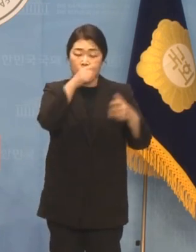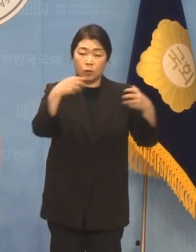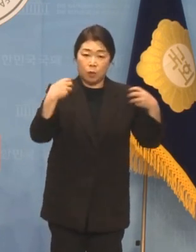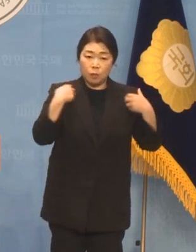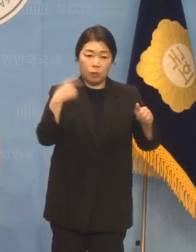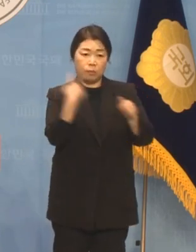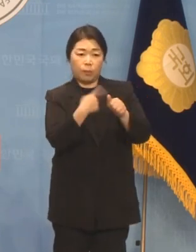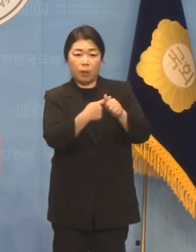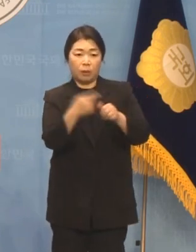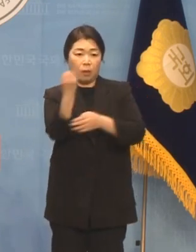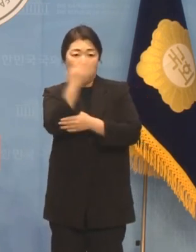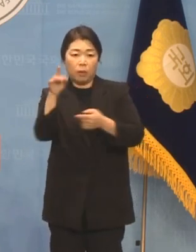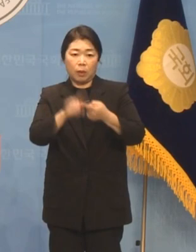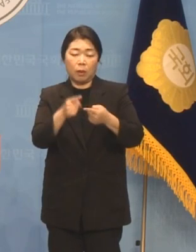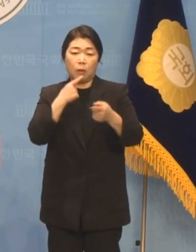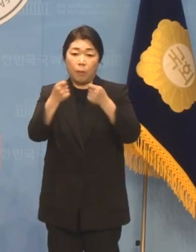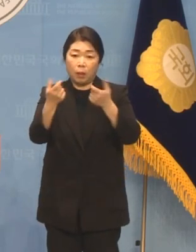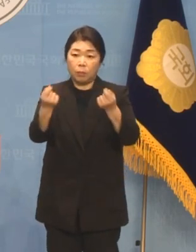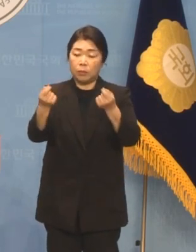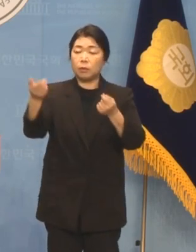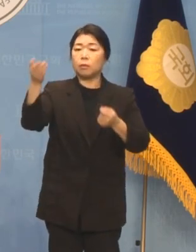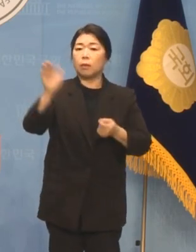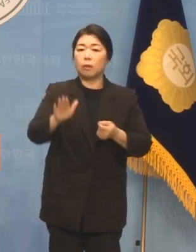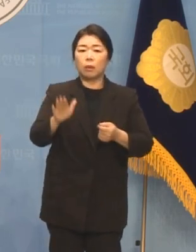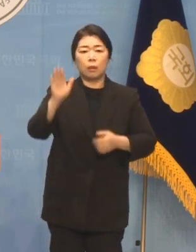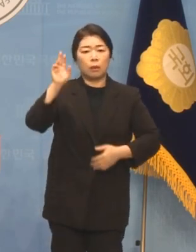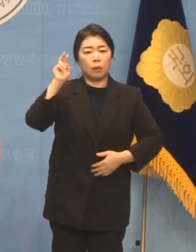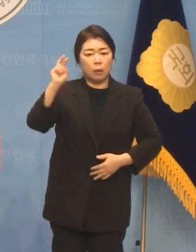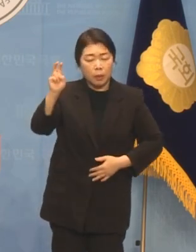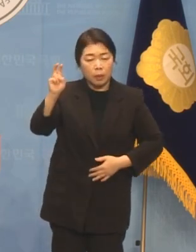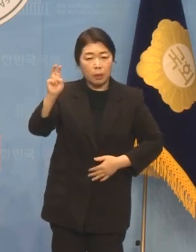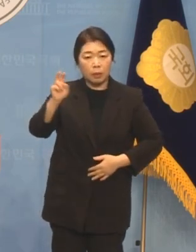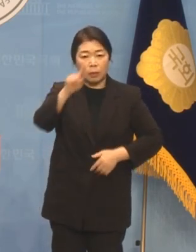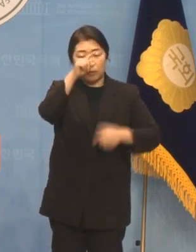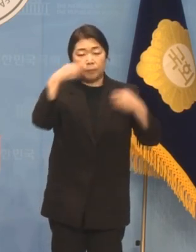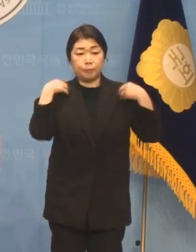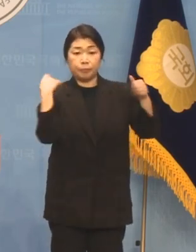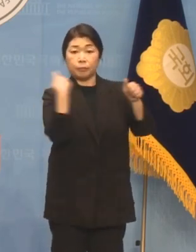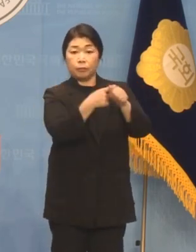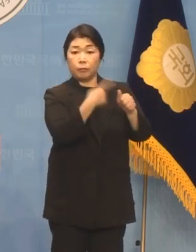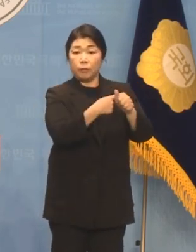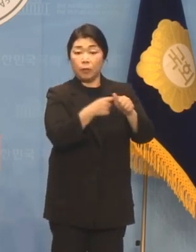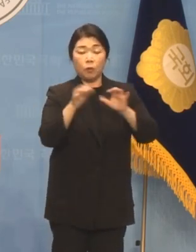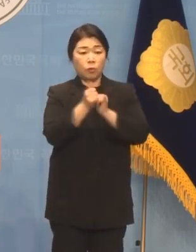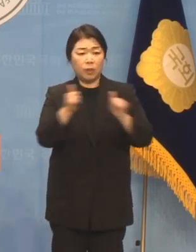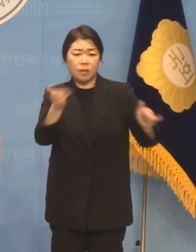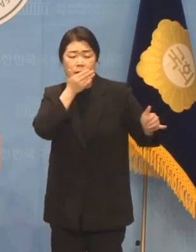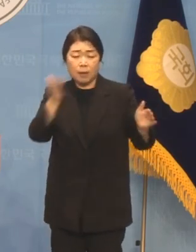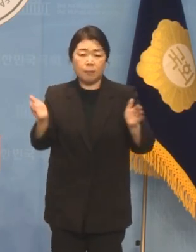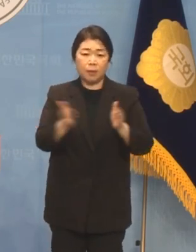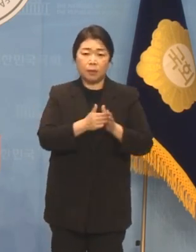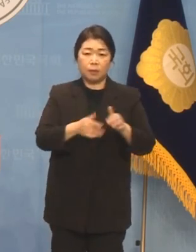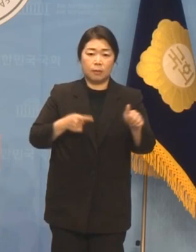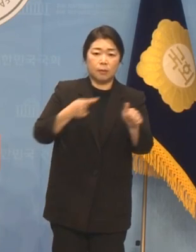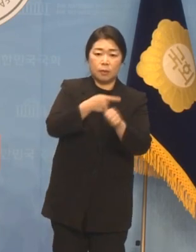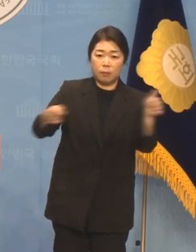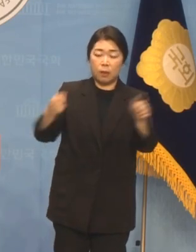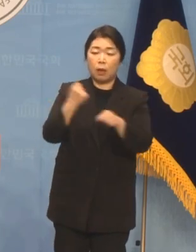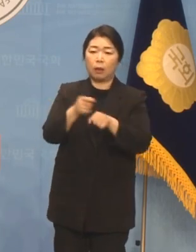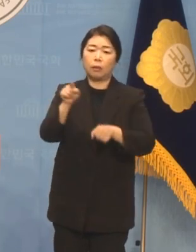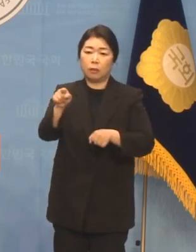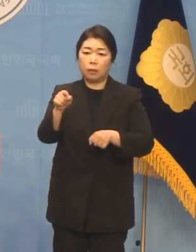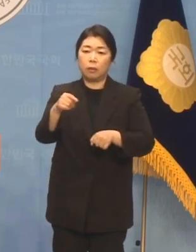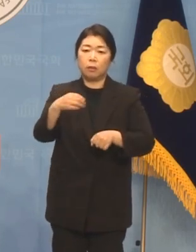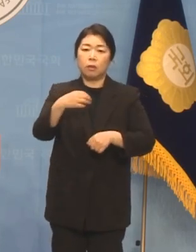비판적 언론에 대한 협박이었지만 머지않아 정부의 비판적인 국민들까지 덮치겠다는 위험